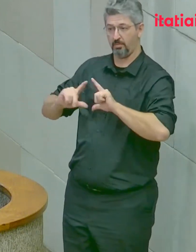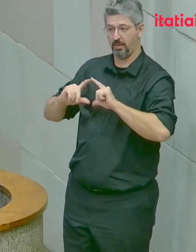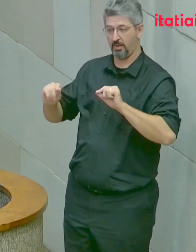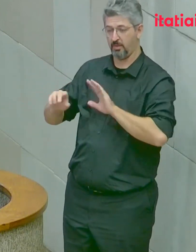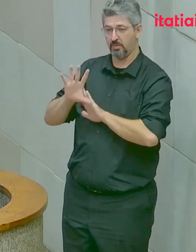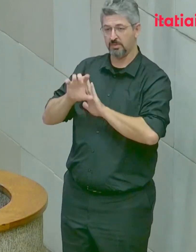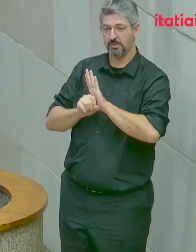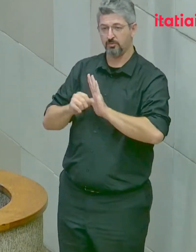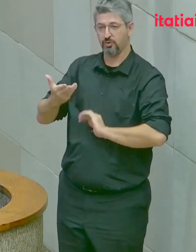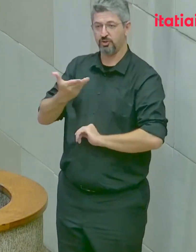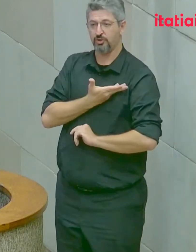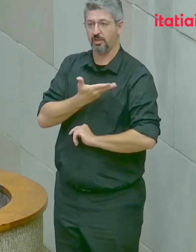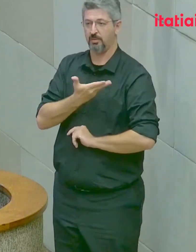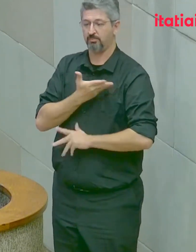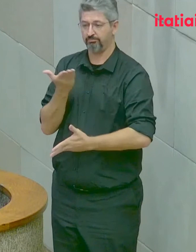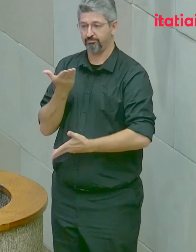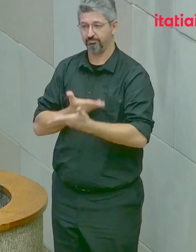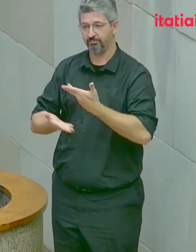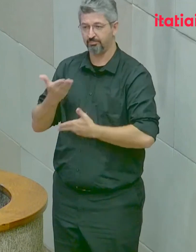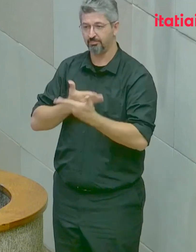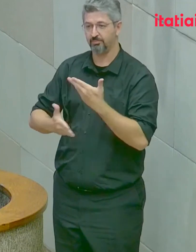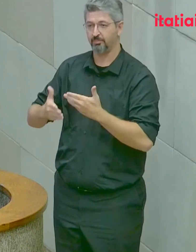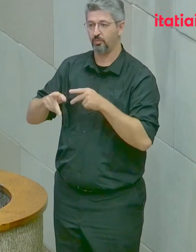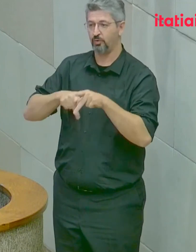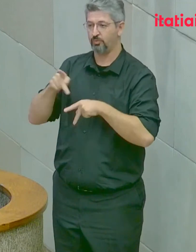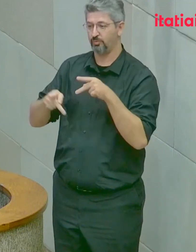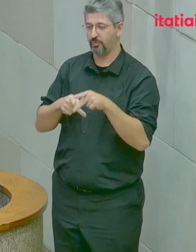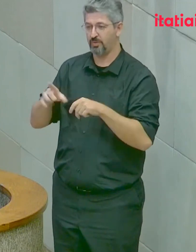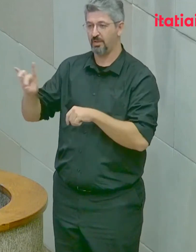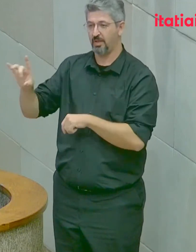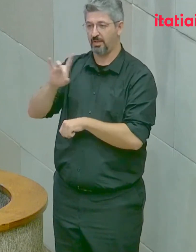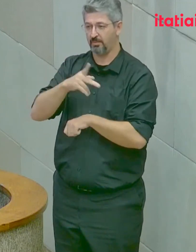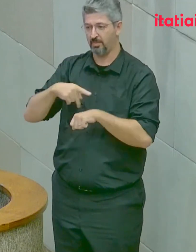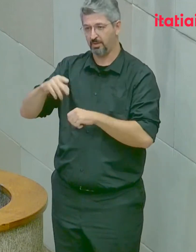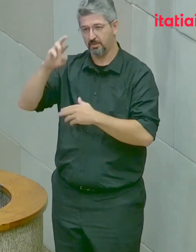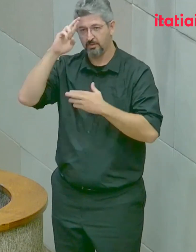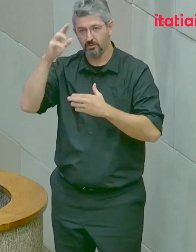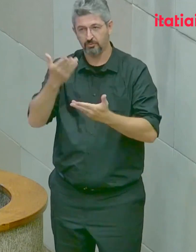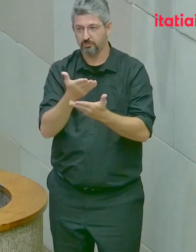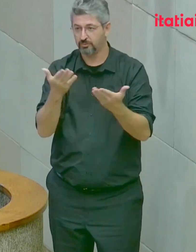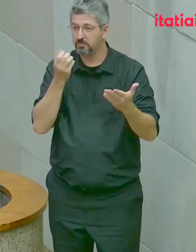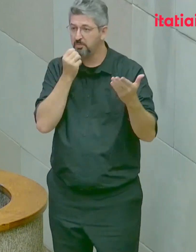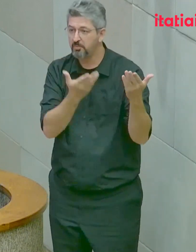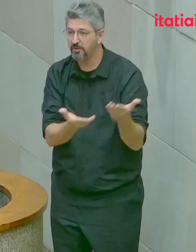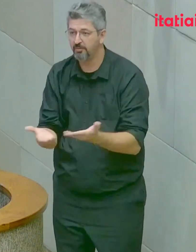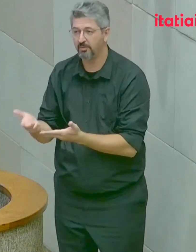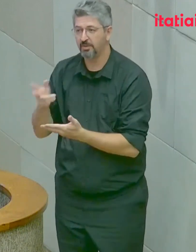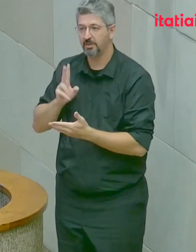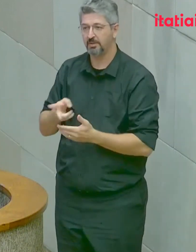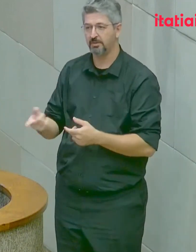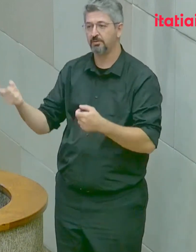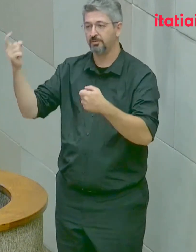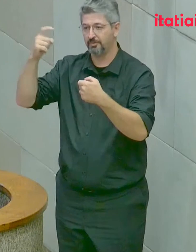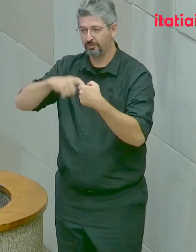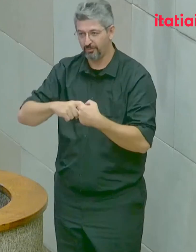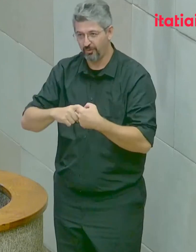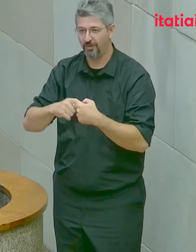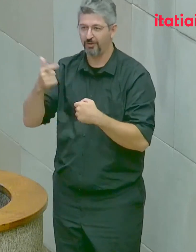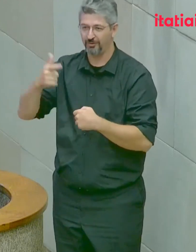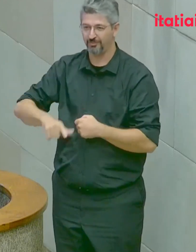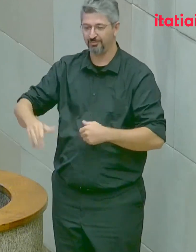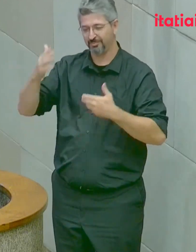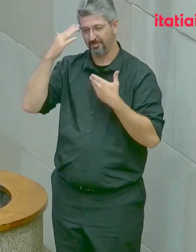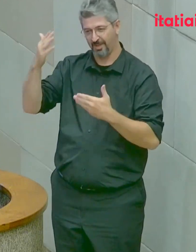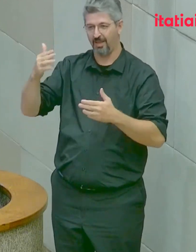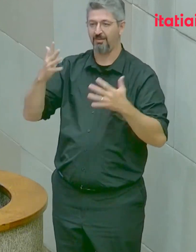um símbolo de fraternidade entre os nossos povos. os senhores e as senhoras sempre são bem-vindos, retornem. Muito obrigado,